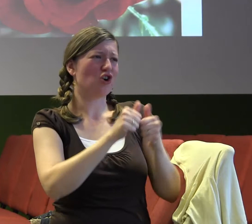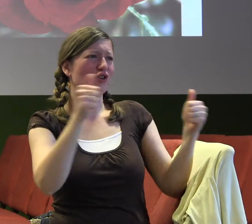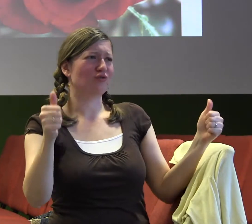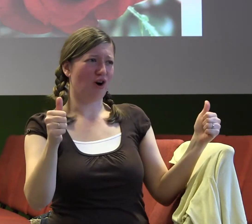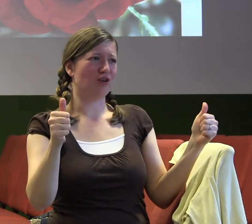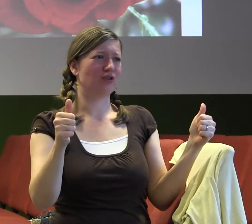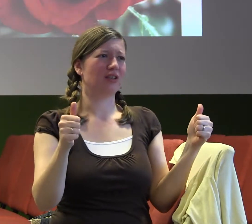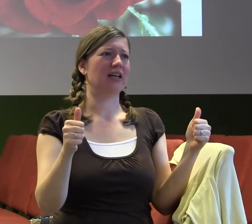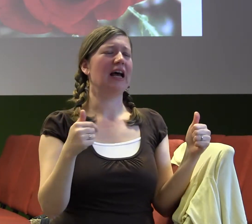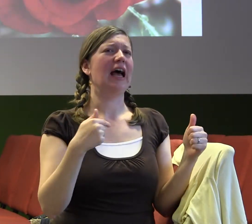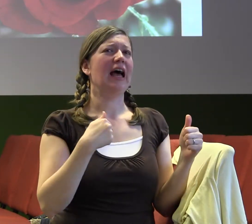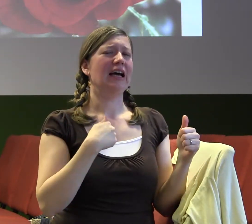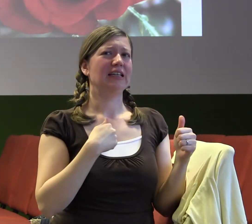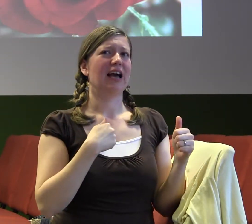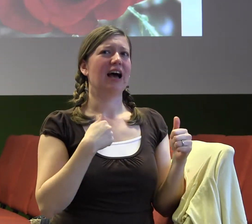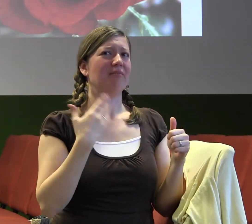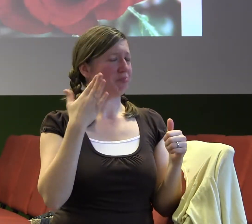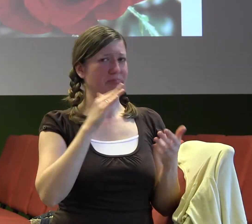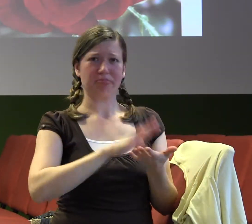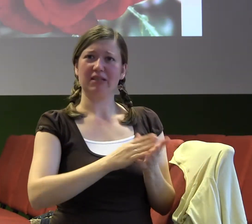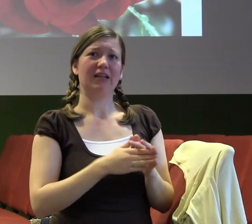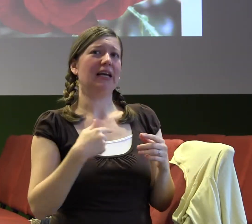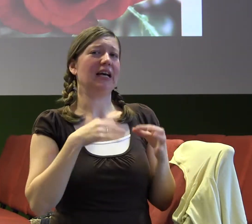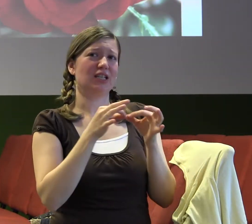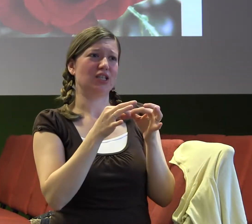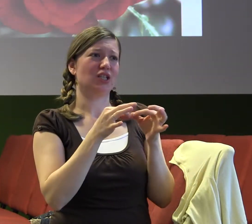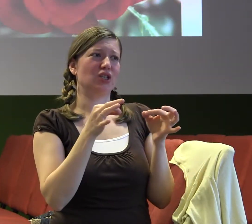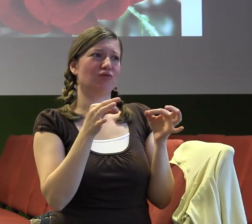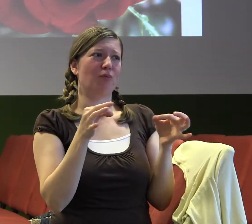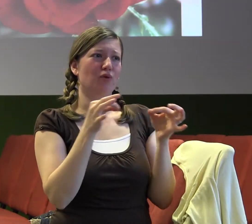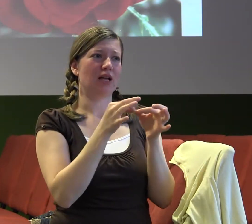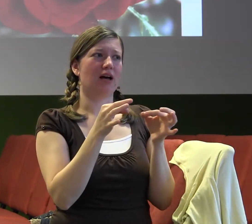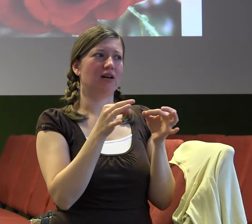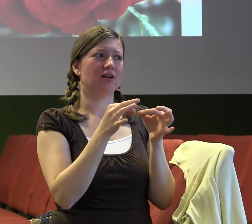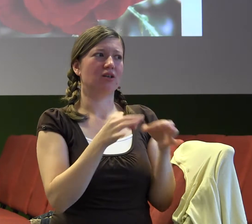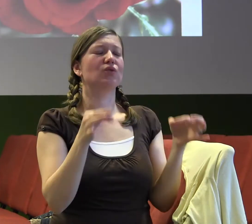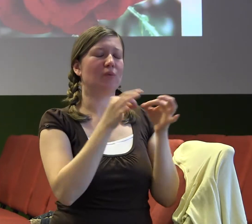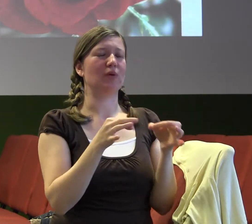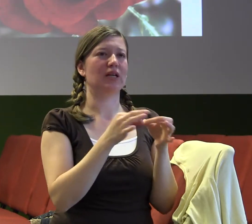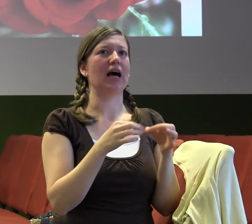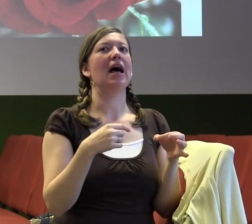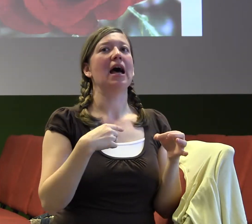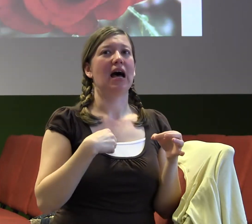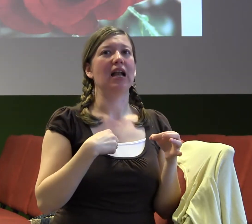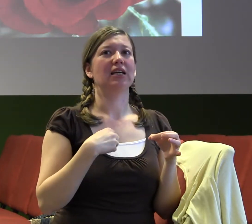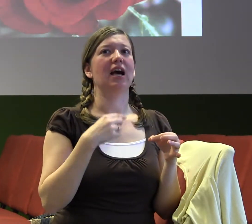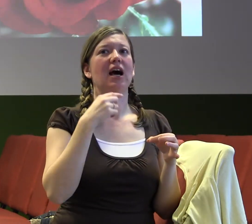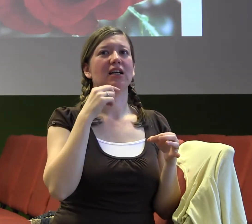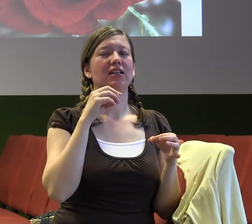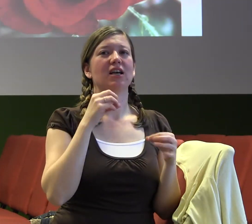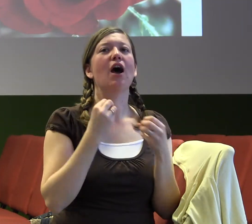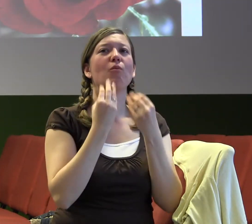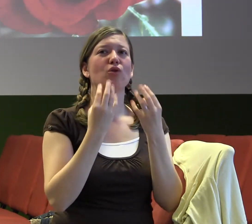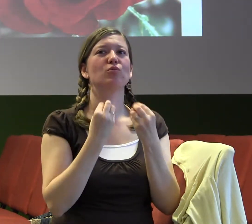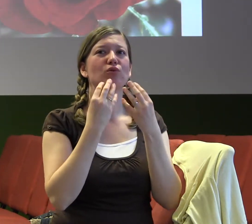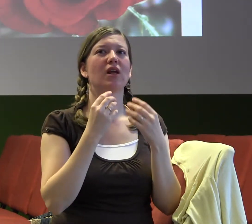v manželství nejsem, tak jsem s mohla mluvit o tom, jak to vidí Bůh, jak to prostě vymyslel, to manželství a mohla se mi pozbudit k